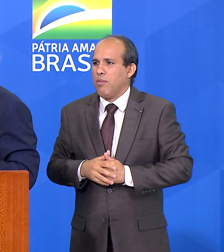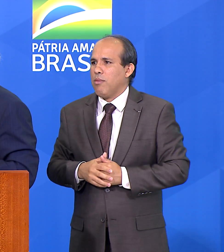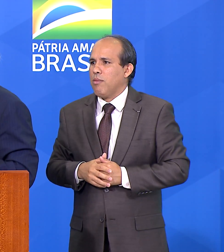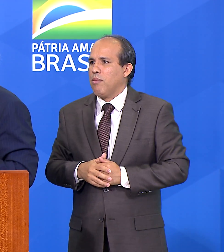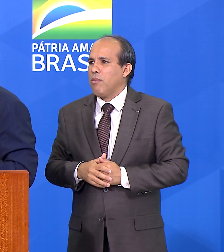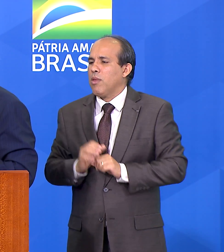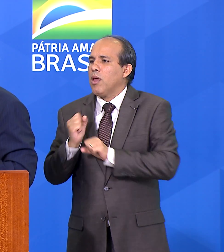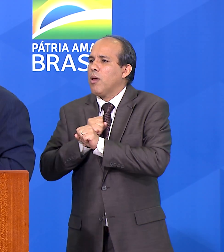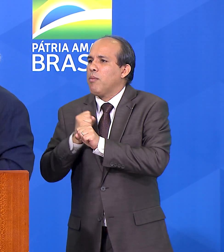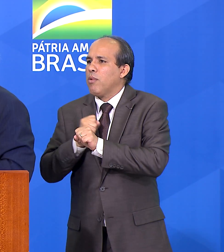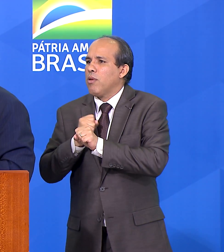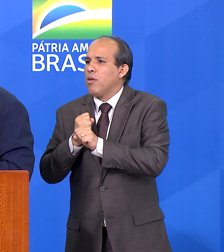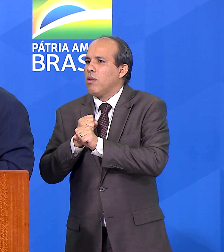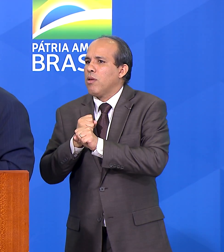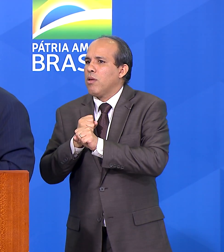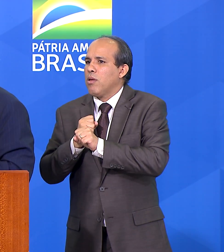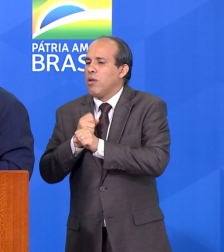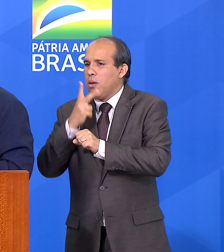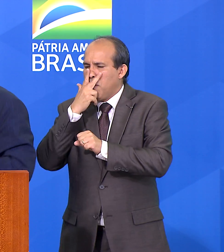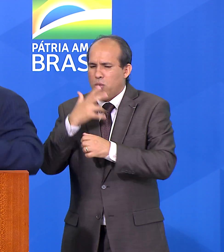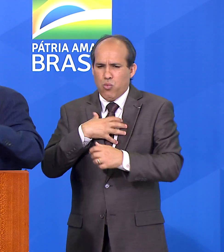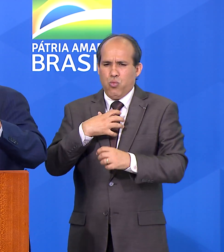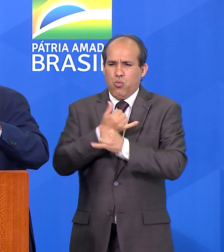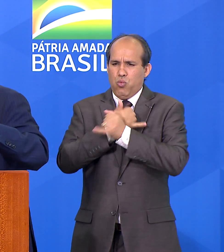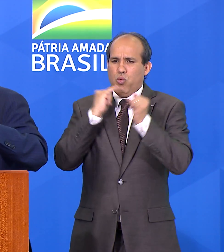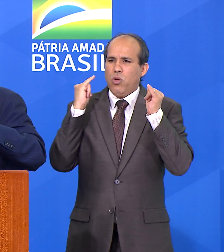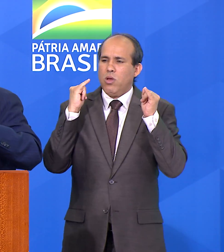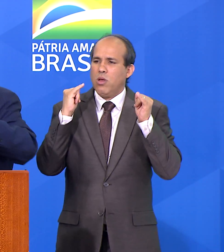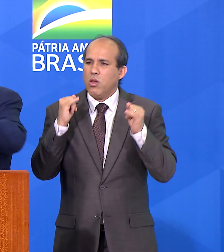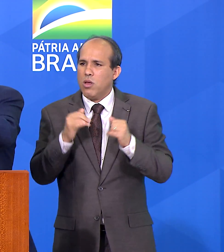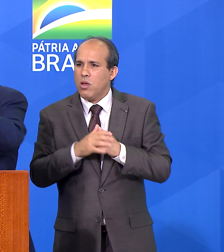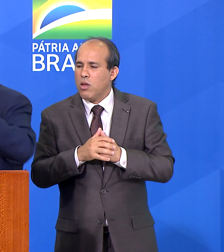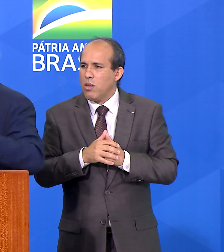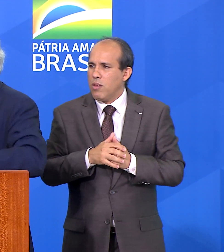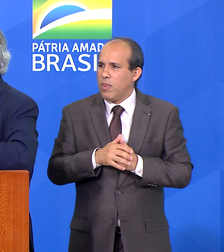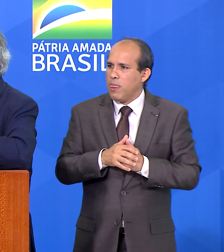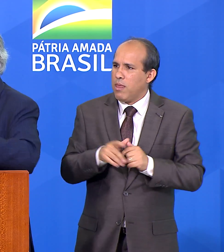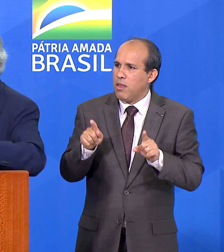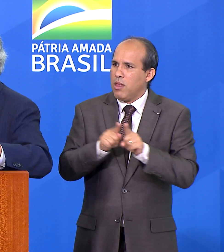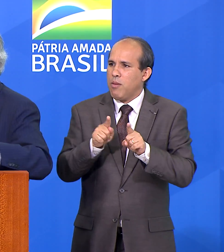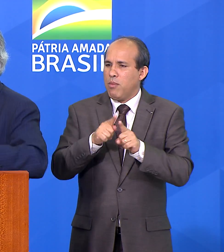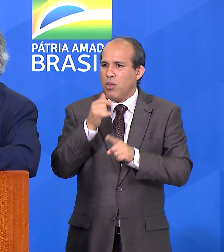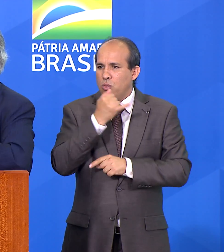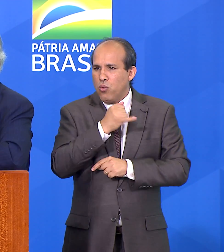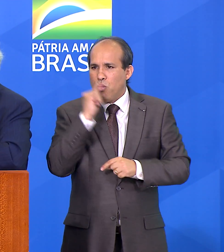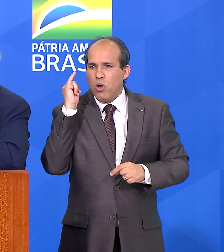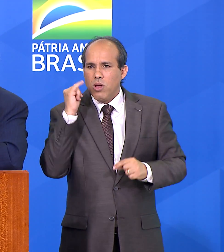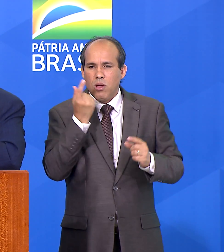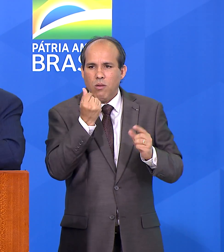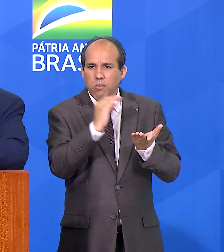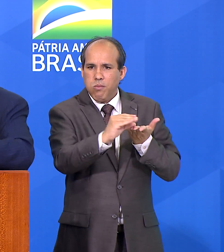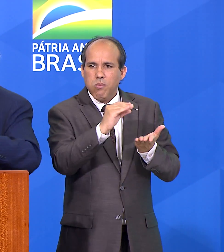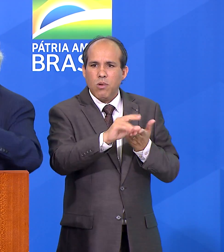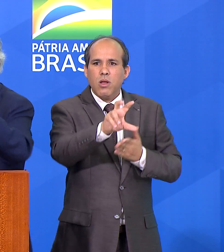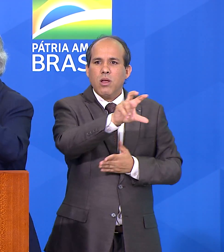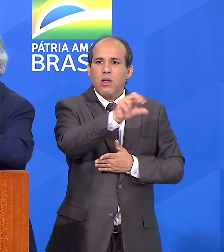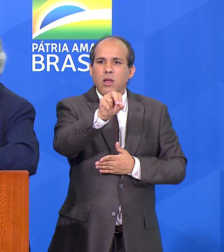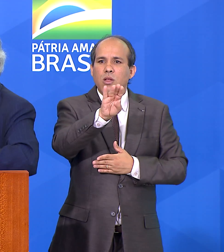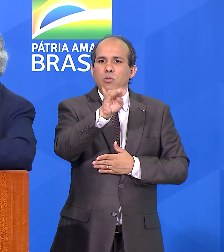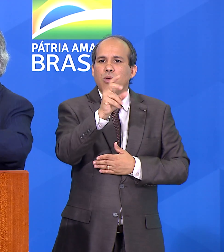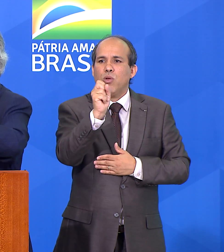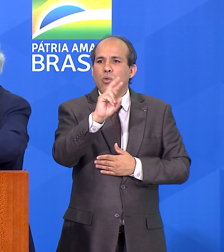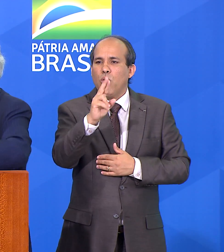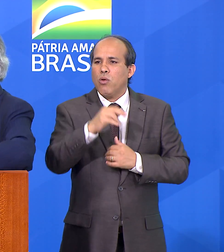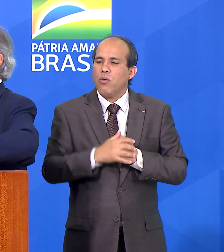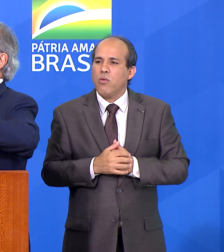amenizamos o primeiro impacto, o primeiro choque, exatamente como na pandemia. Veio o primeiro choque, nós liberamos recursos, foram 500 bilhões de reais